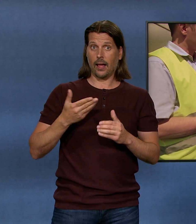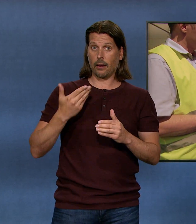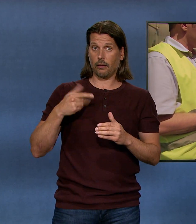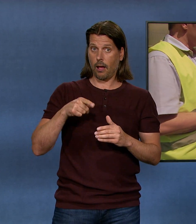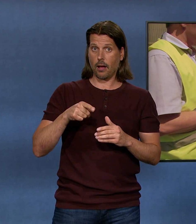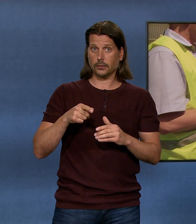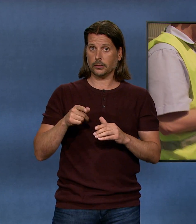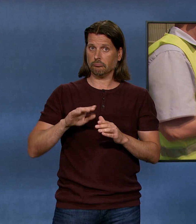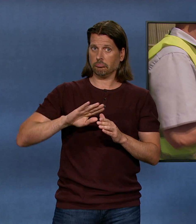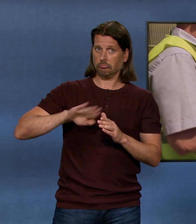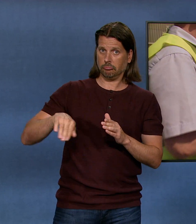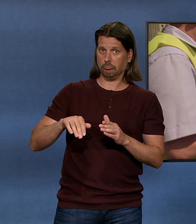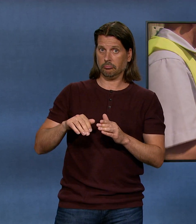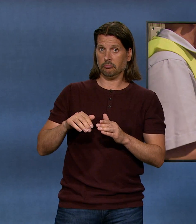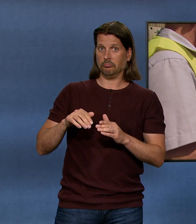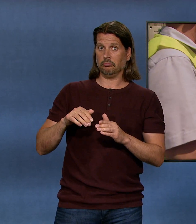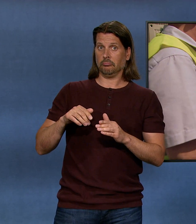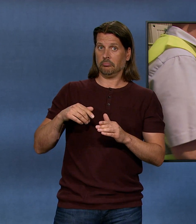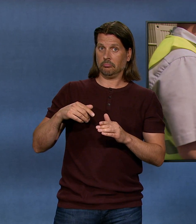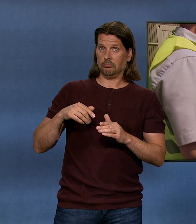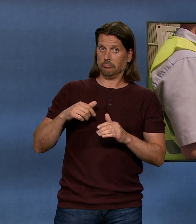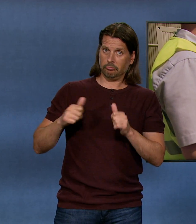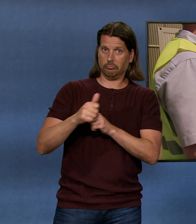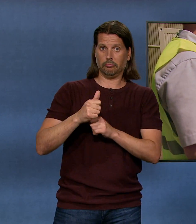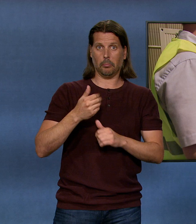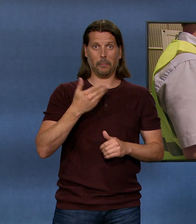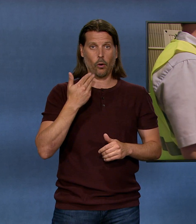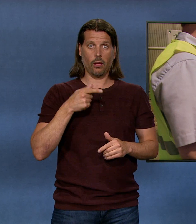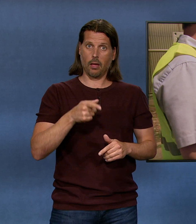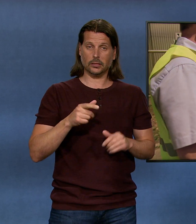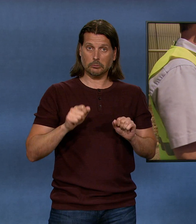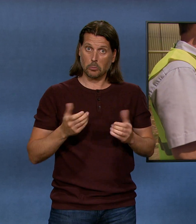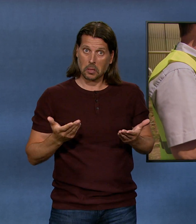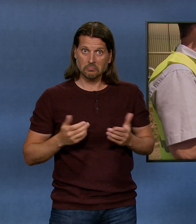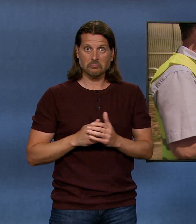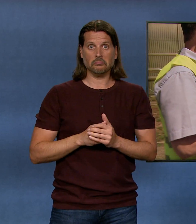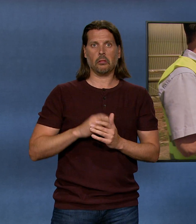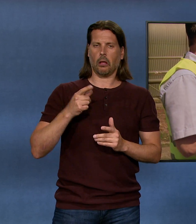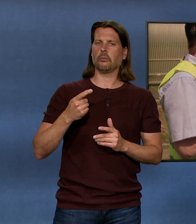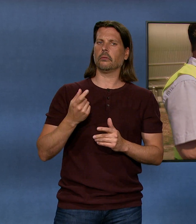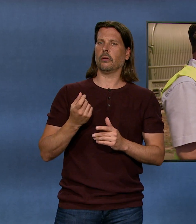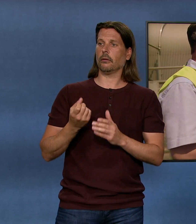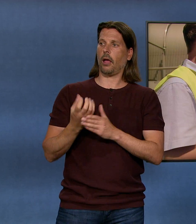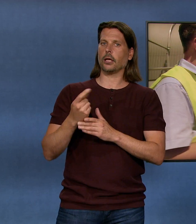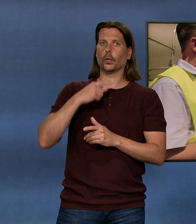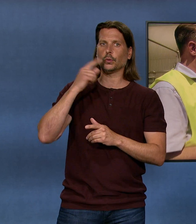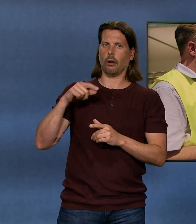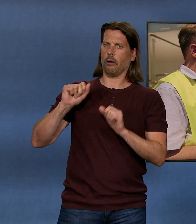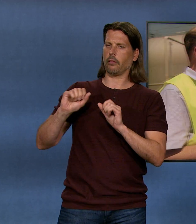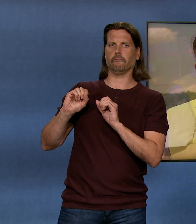so wie nicht mehr brauchen und in der Schweiz nur noch mit Biogas arbeiten könnten? Und so z.B. auf das russische Gas verzichten? Wir